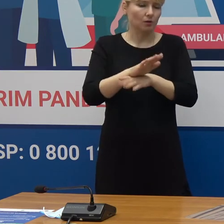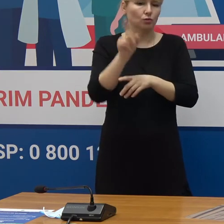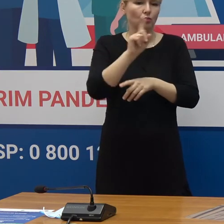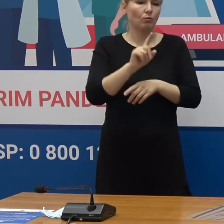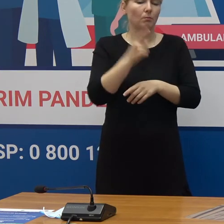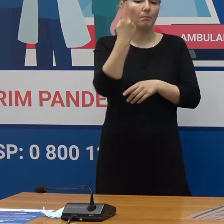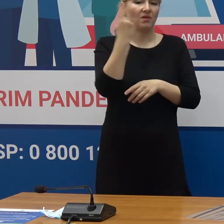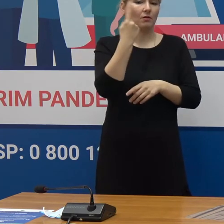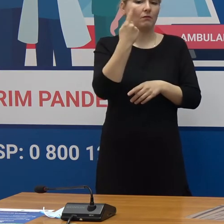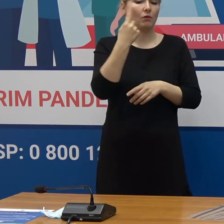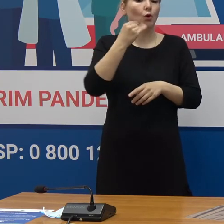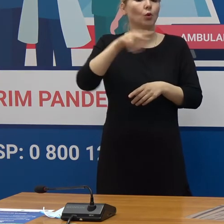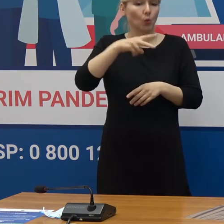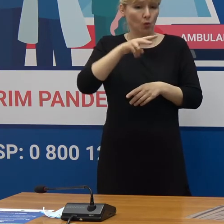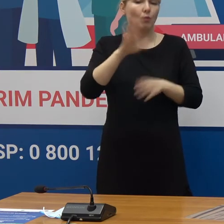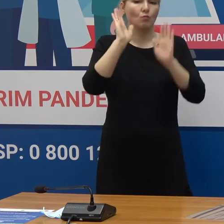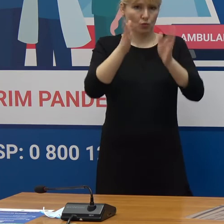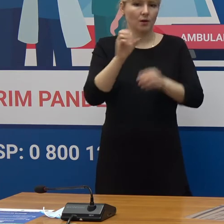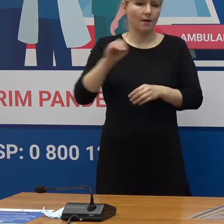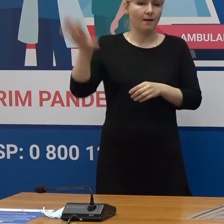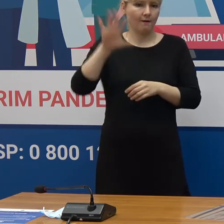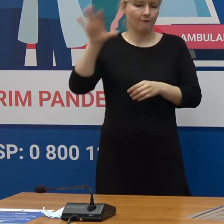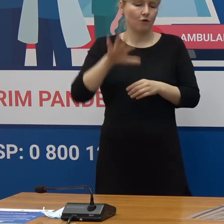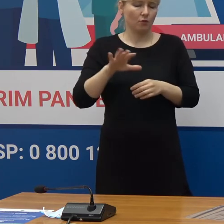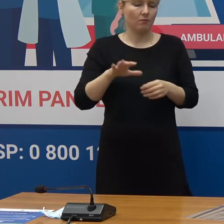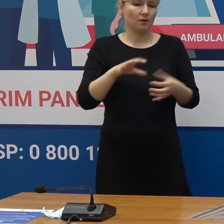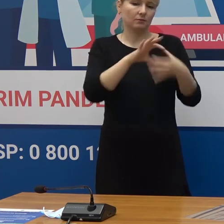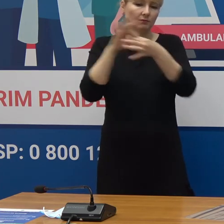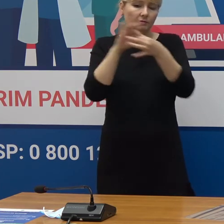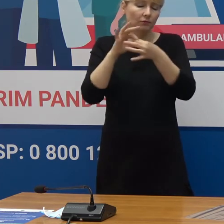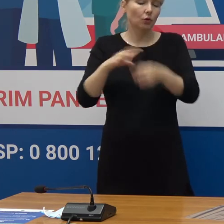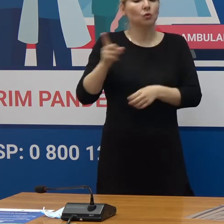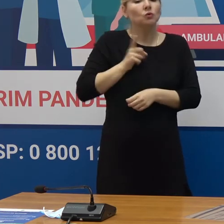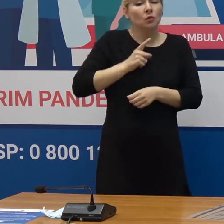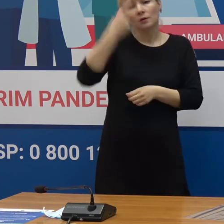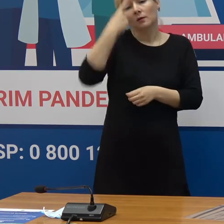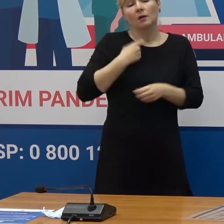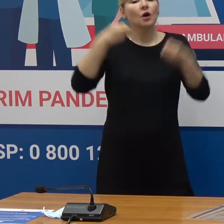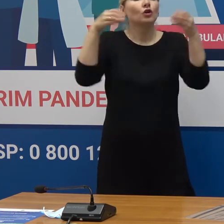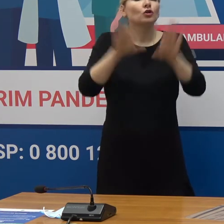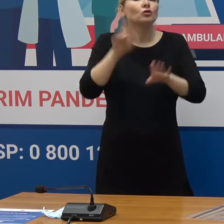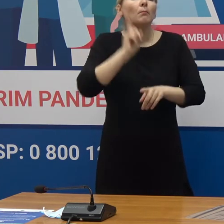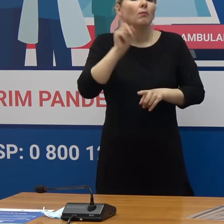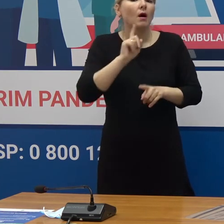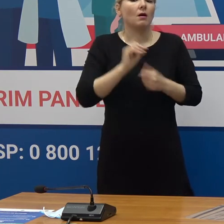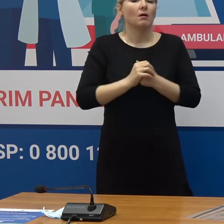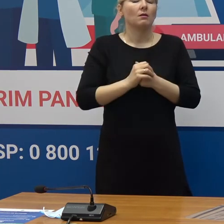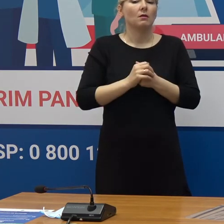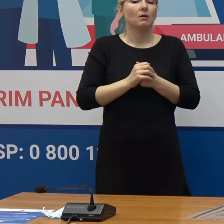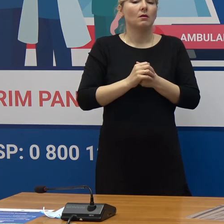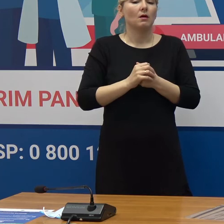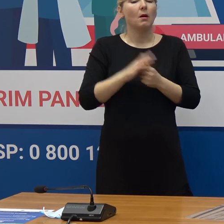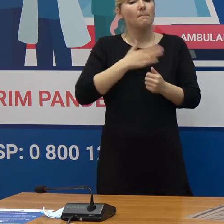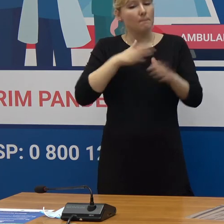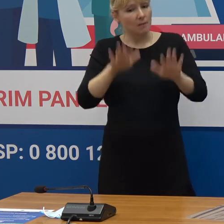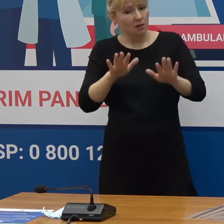1 iulie în Uniunea Europeană Așteptăm, vedem care vor fi deciziile și atât internaționale, dar și